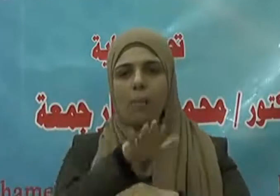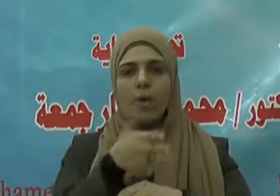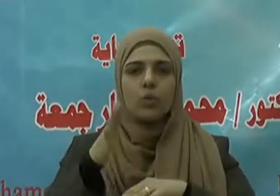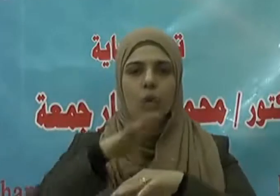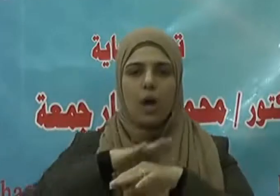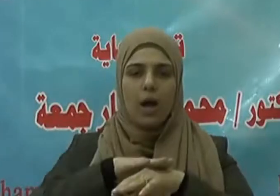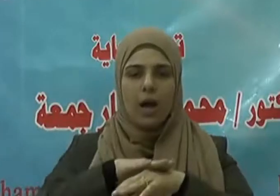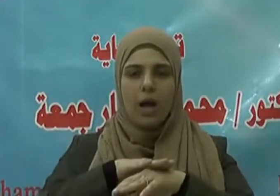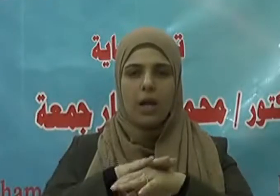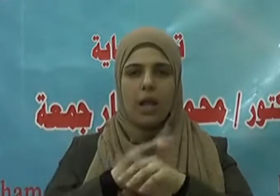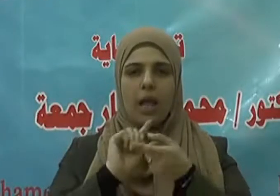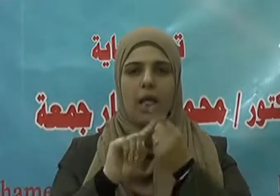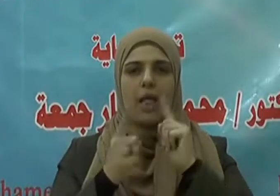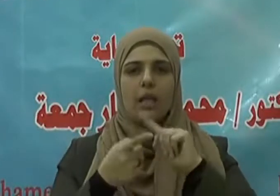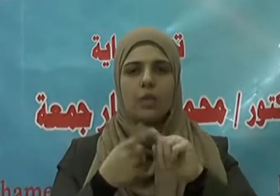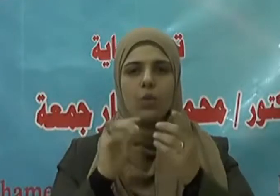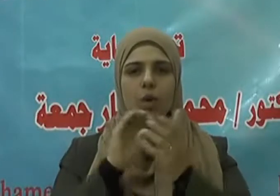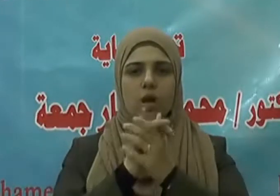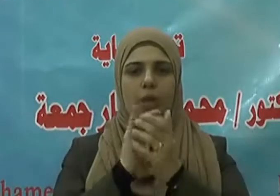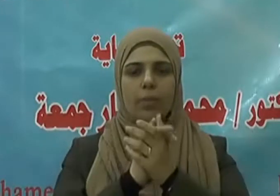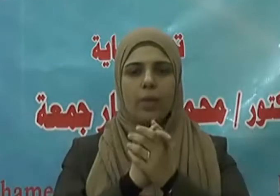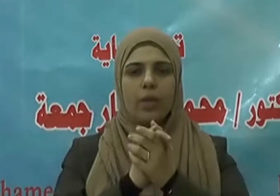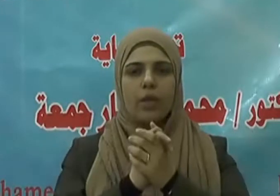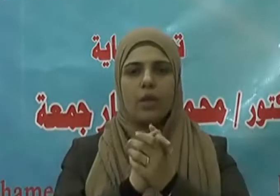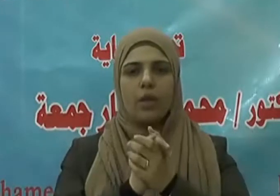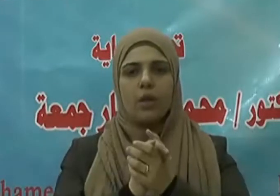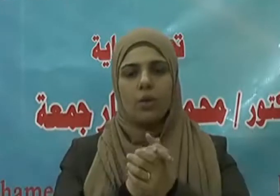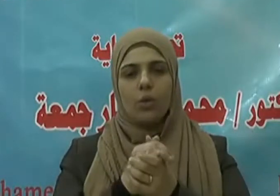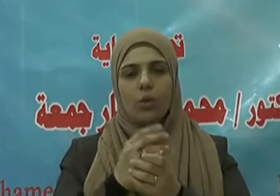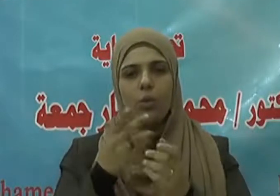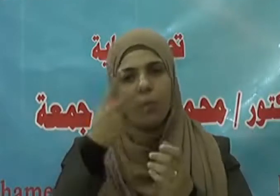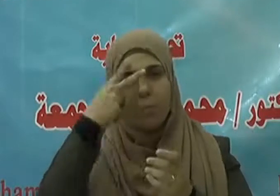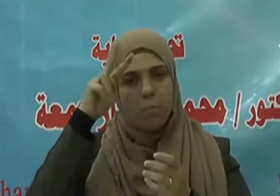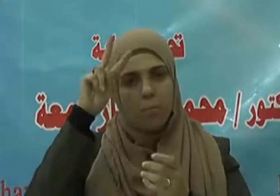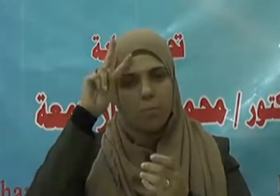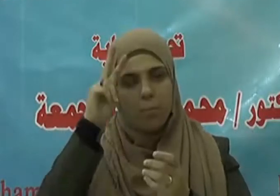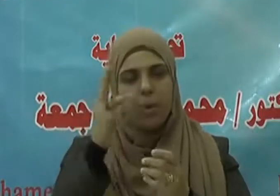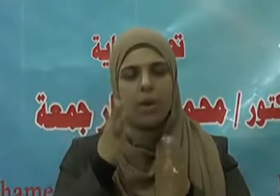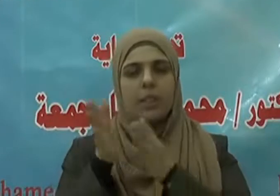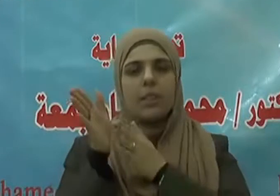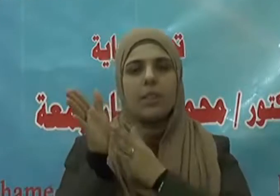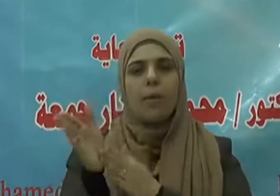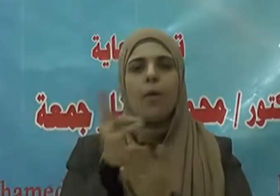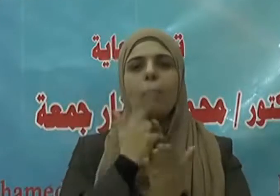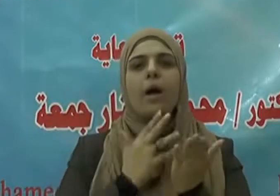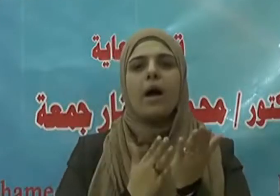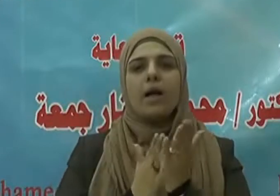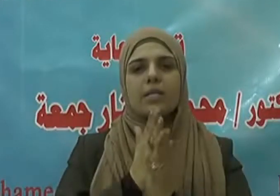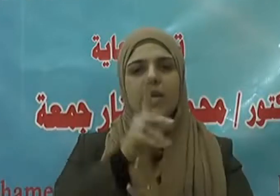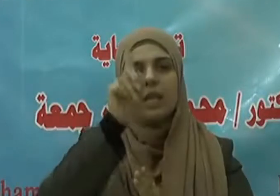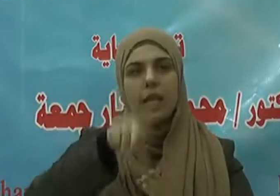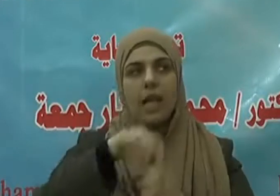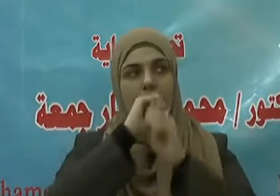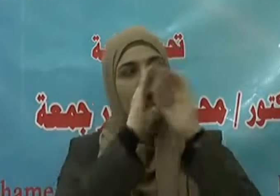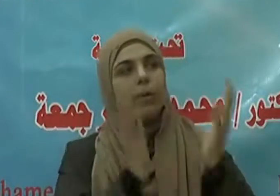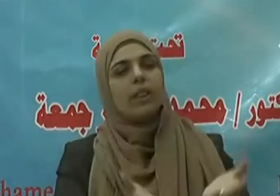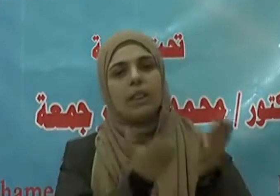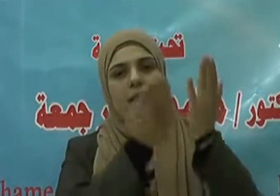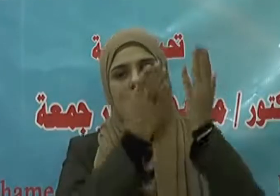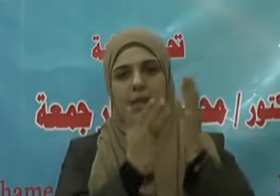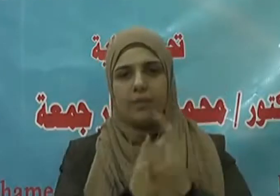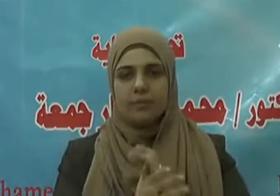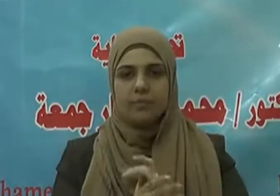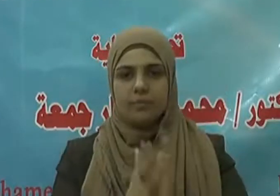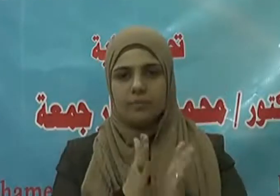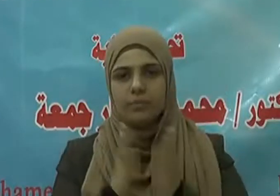فإن لله عز وجل عباداً اصطفاهم وخصهم بالشهادة حيث